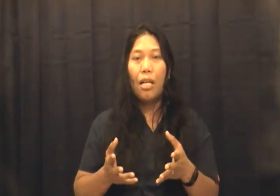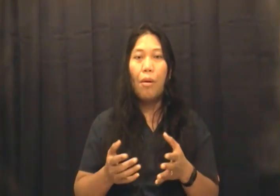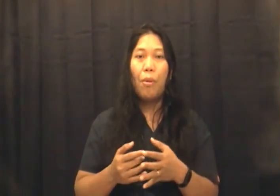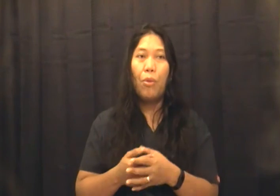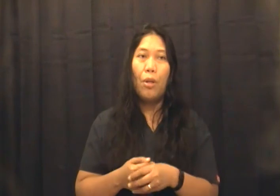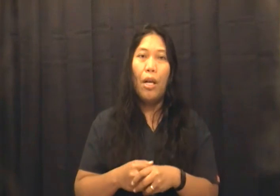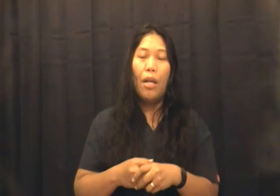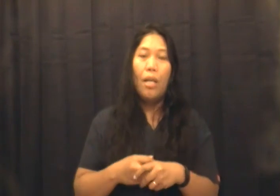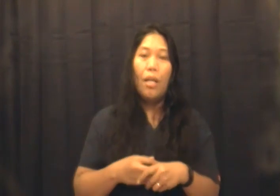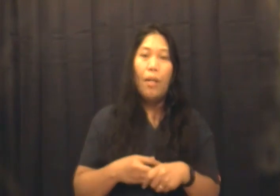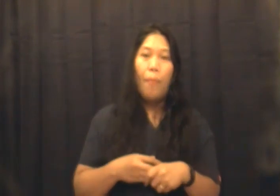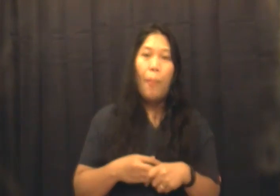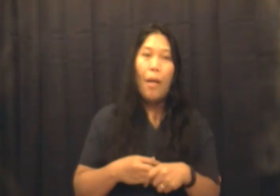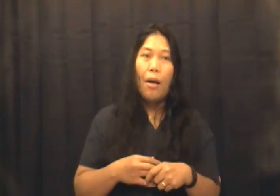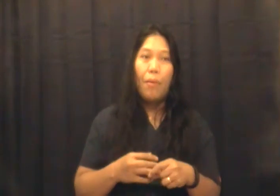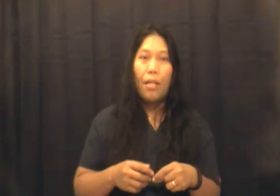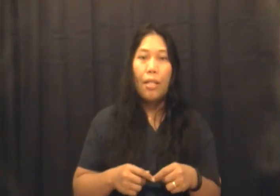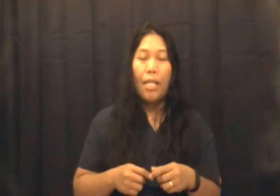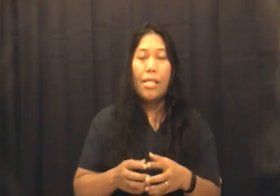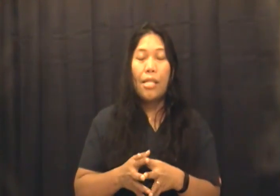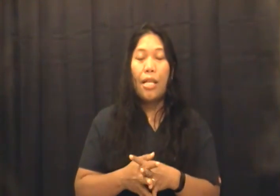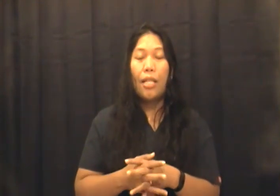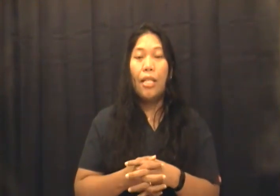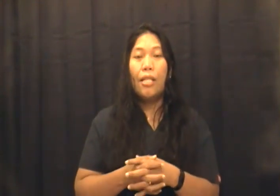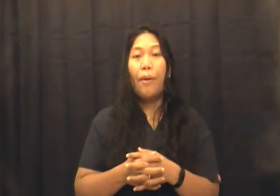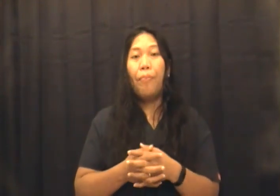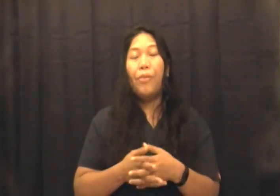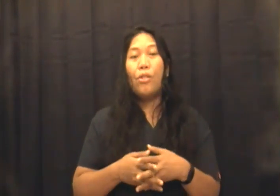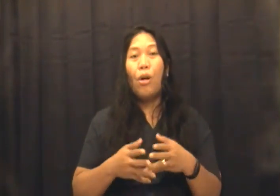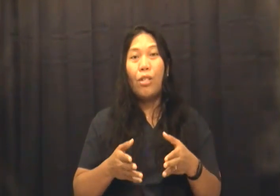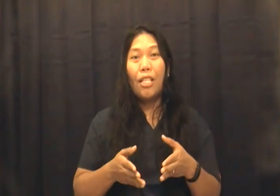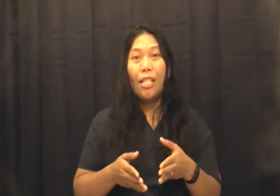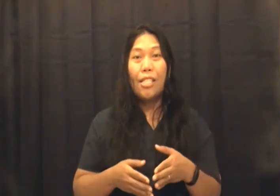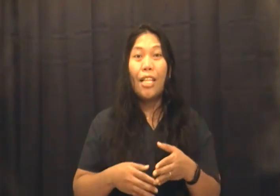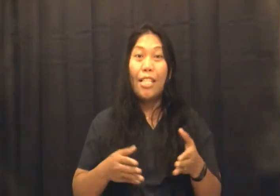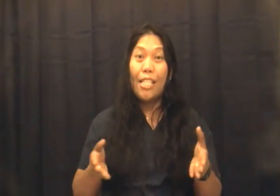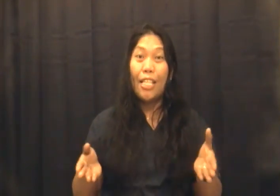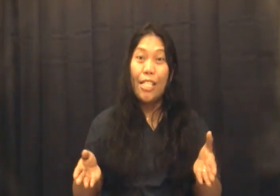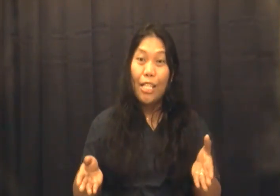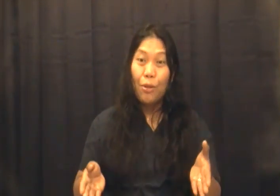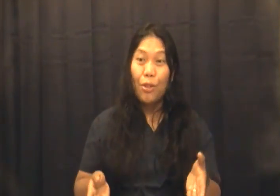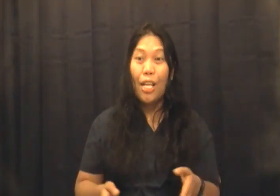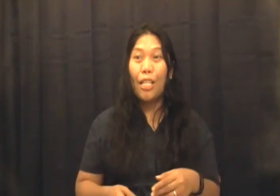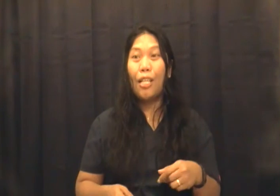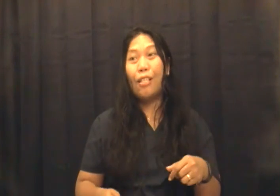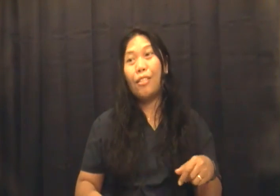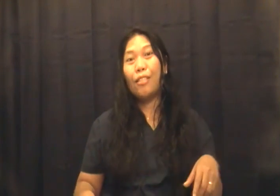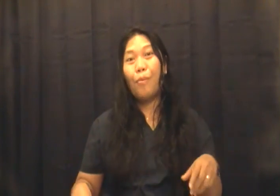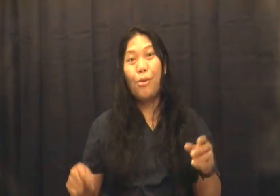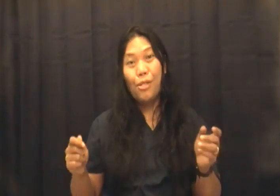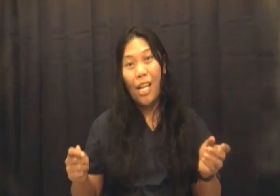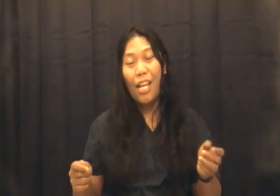capable Na maglinis sa sarili niya So, ako naglinis, at least nalinisan ko na Tapos na